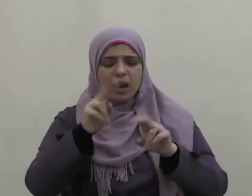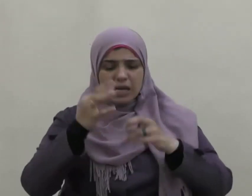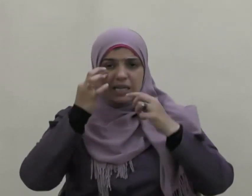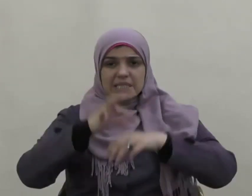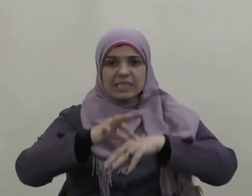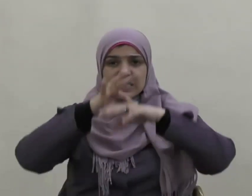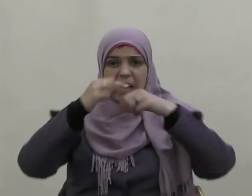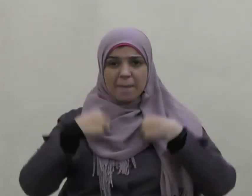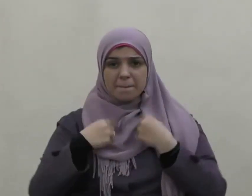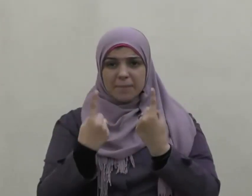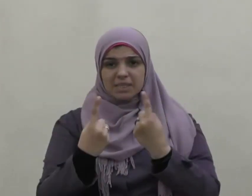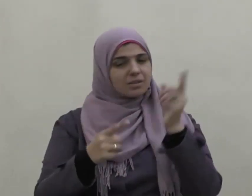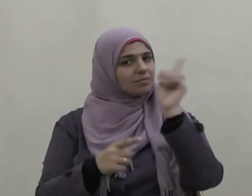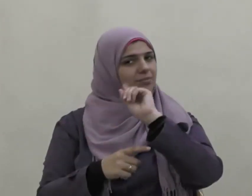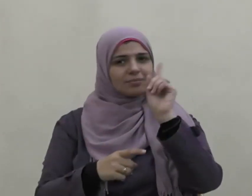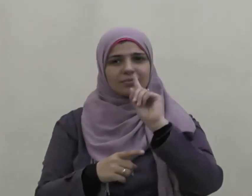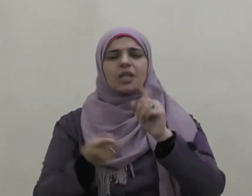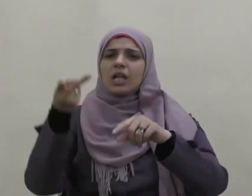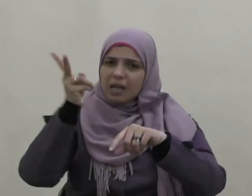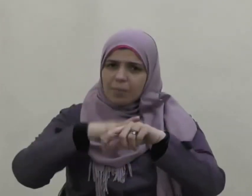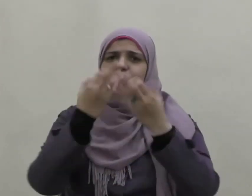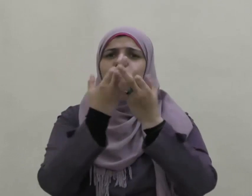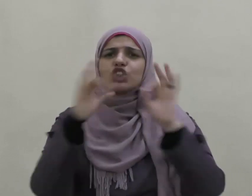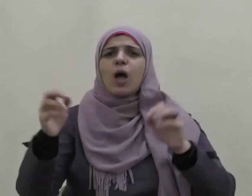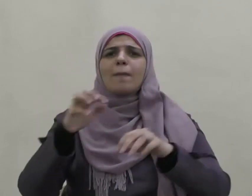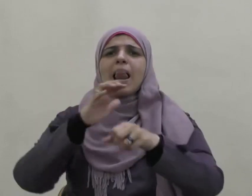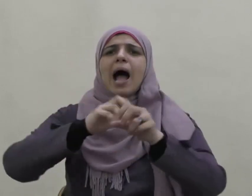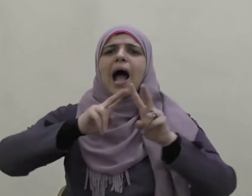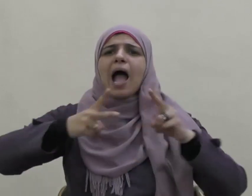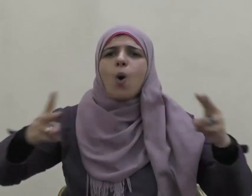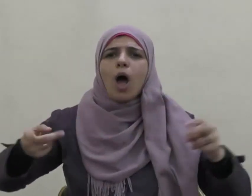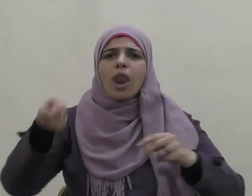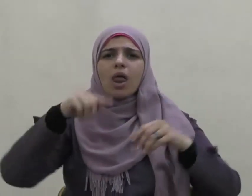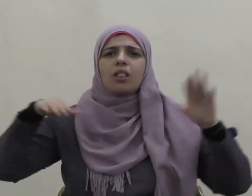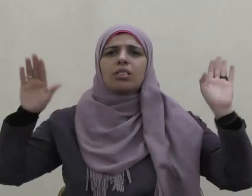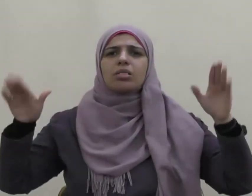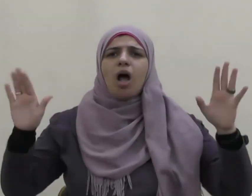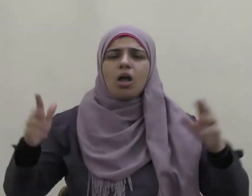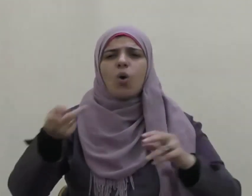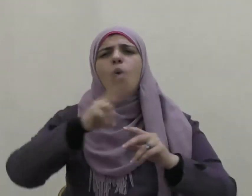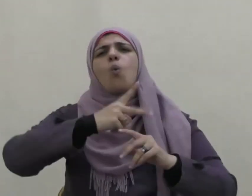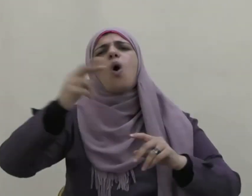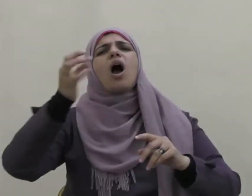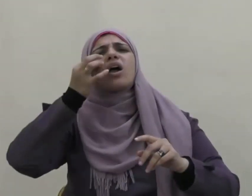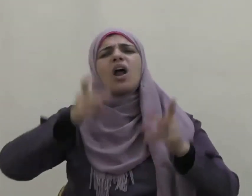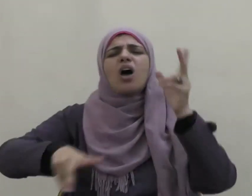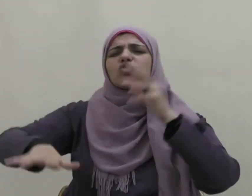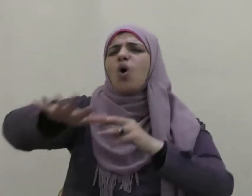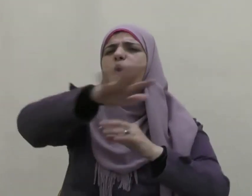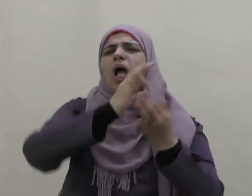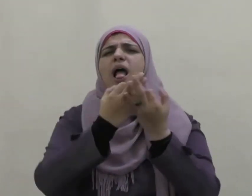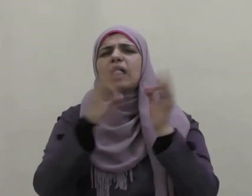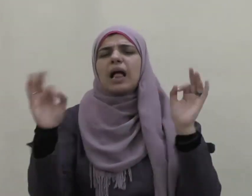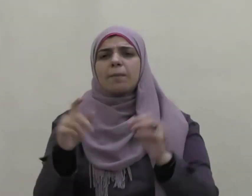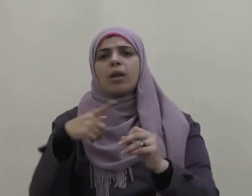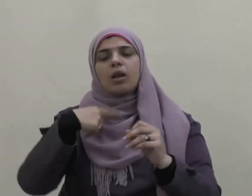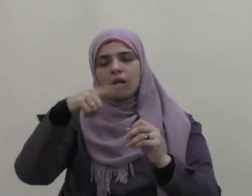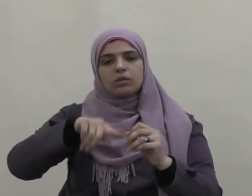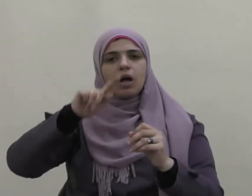فحسب بل شملت الحيوان والطير وغير ذلك فقد كتب عمر بن عبد